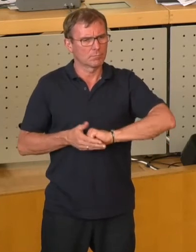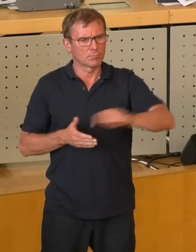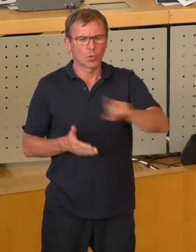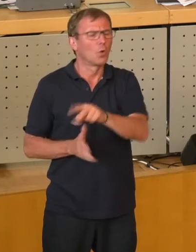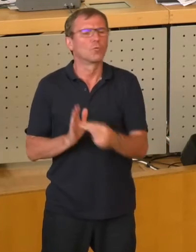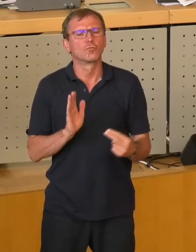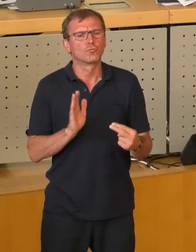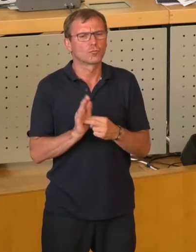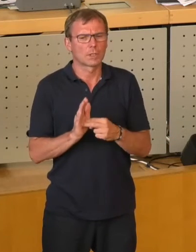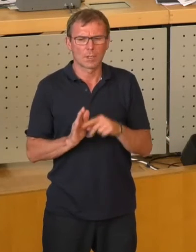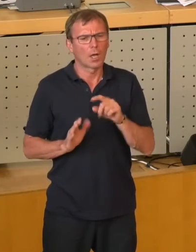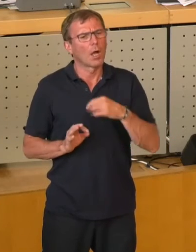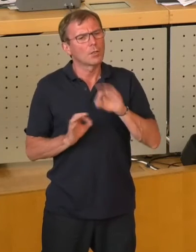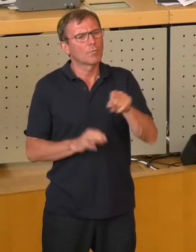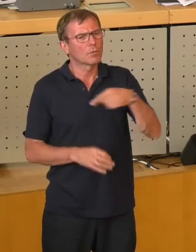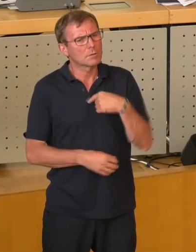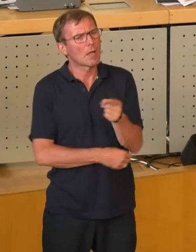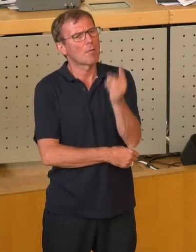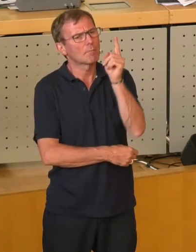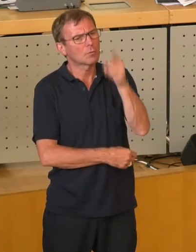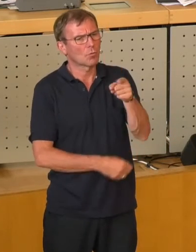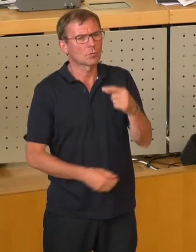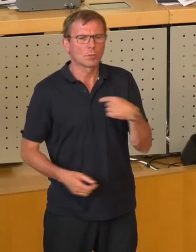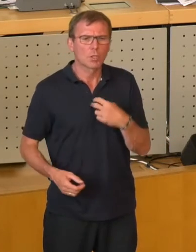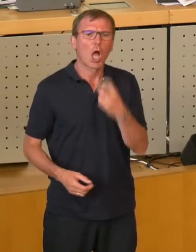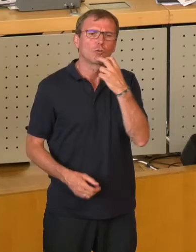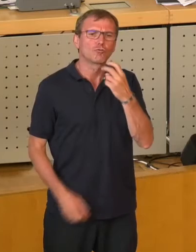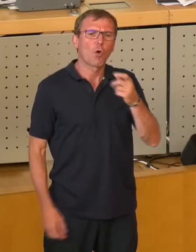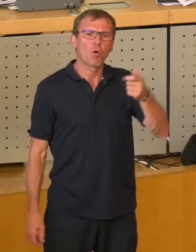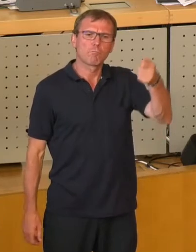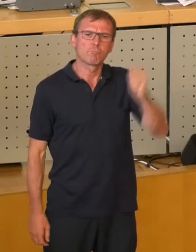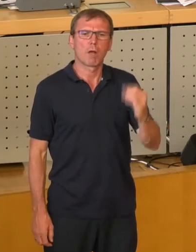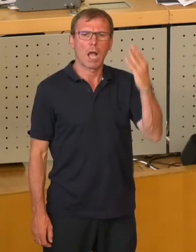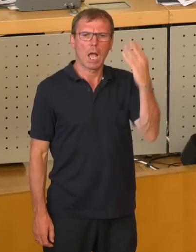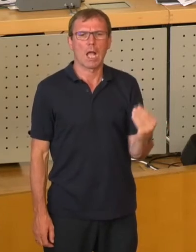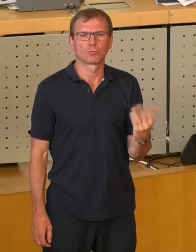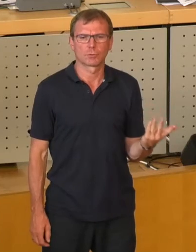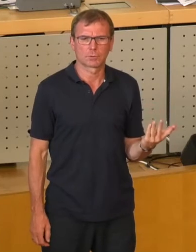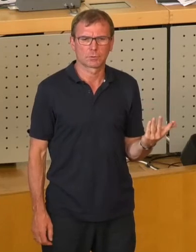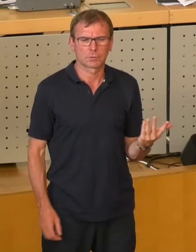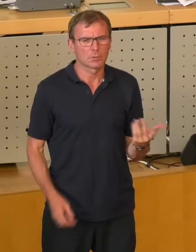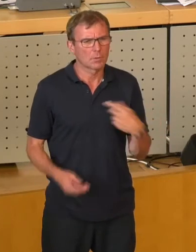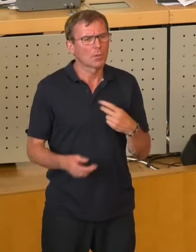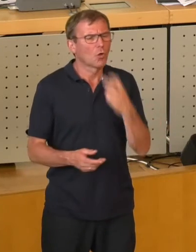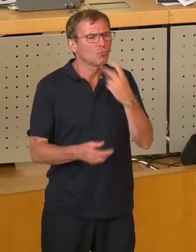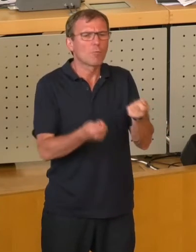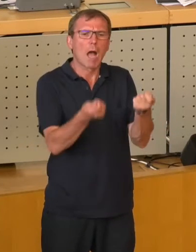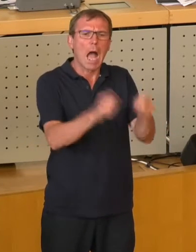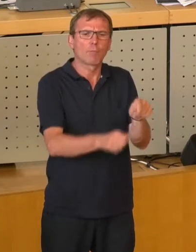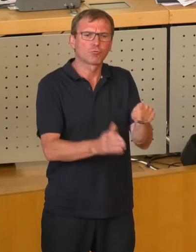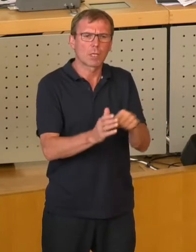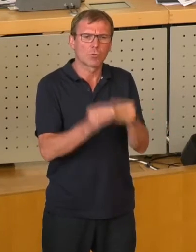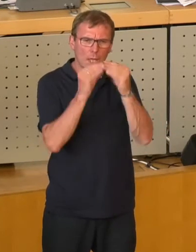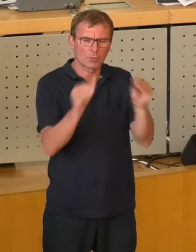dann drin, dafür, dass wir Ihnen jetzt androhen, wir drehen Ihnen Strom ab, Nach Ankündigung hier der Abstellung oder irgendetwas, was heißt das,